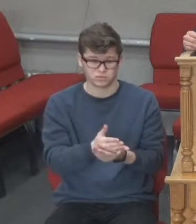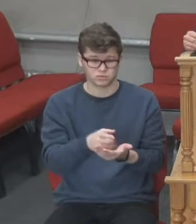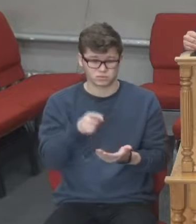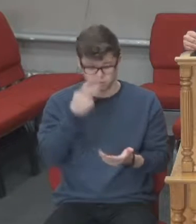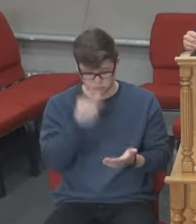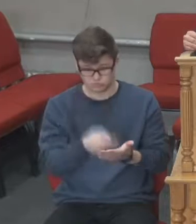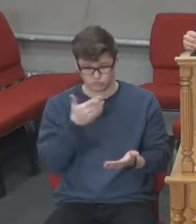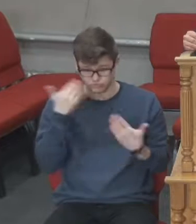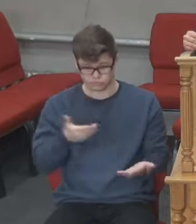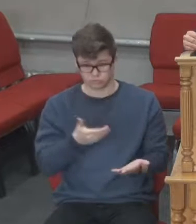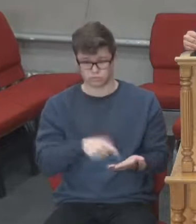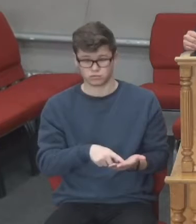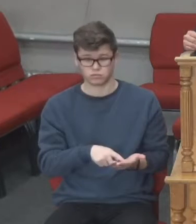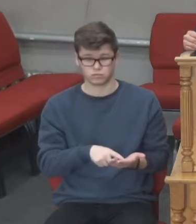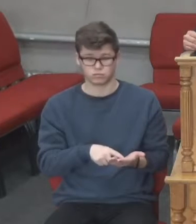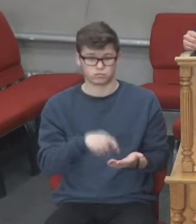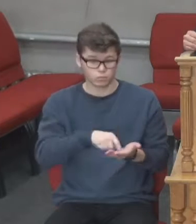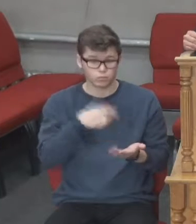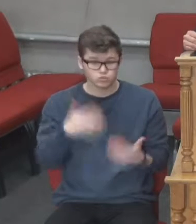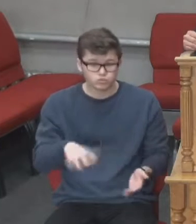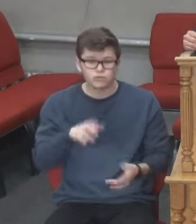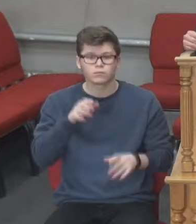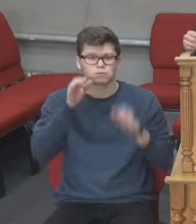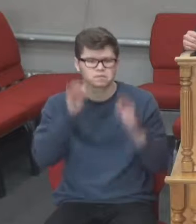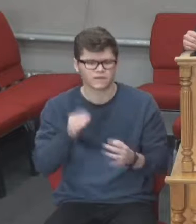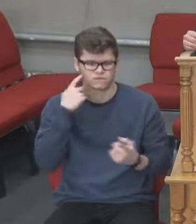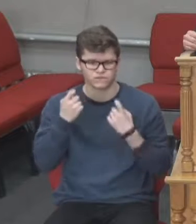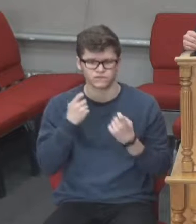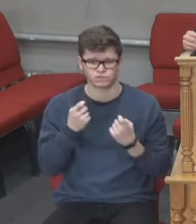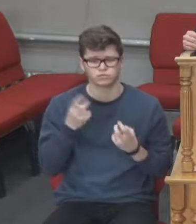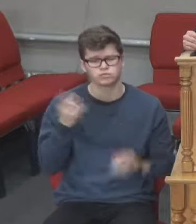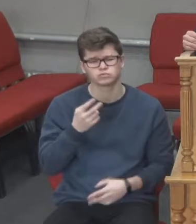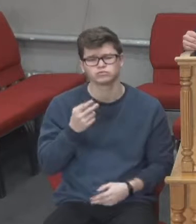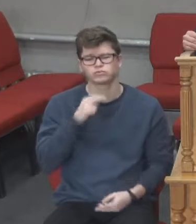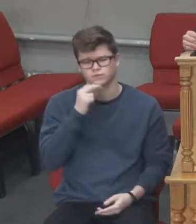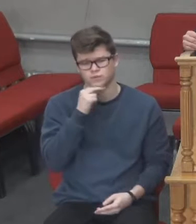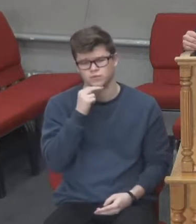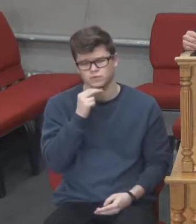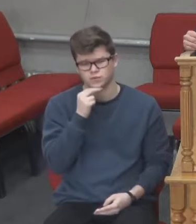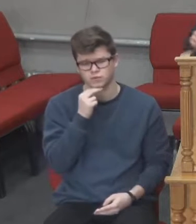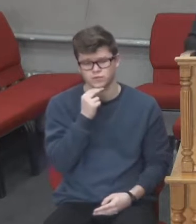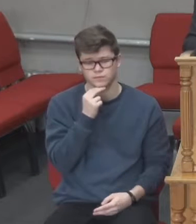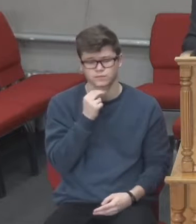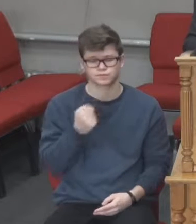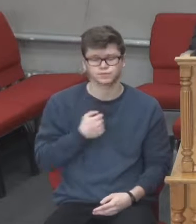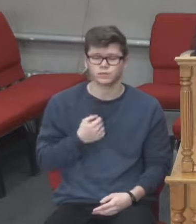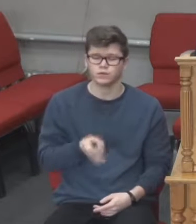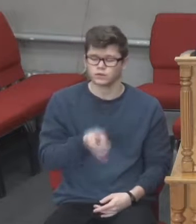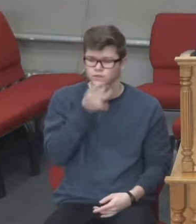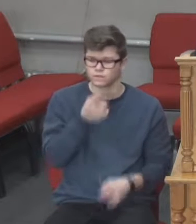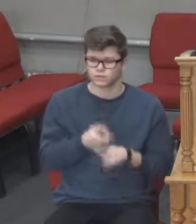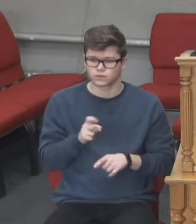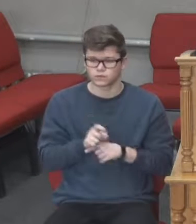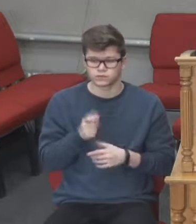Іншу інформацію перевіряйте, будь ласка, пильнуйте, пильнуйте. Мені подобається дуже